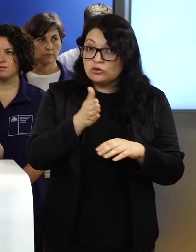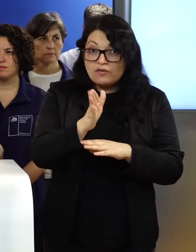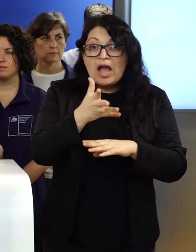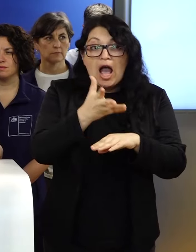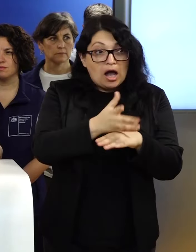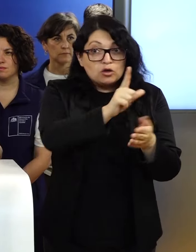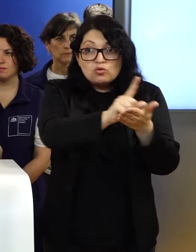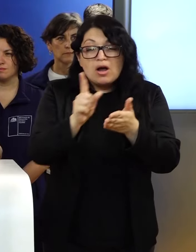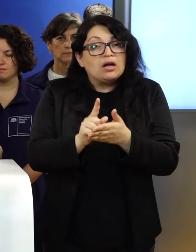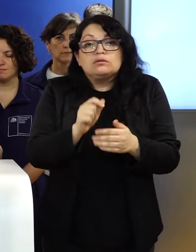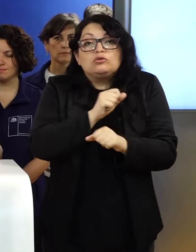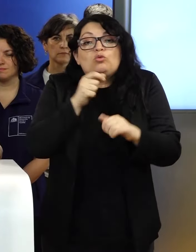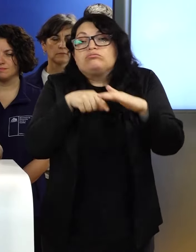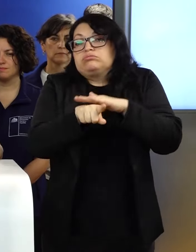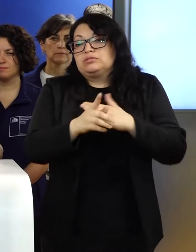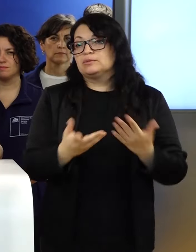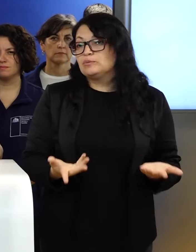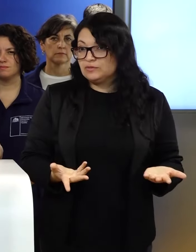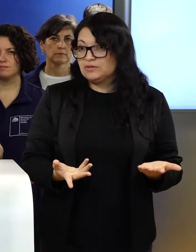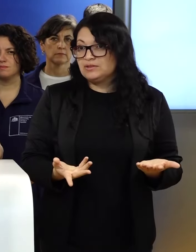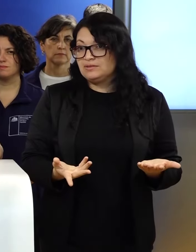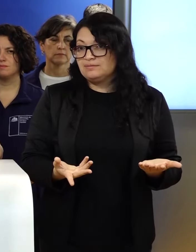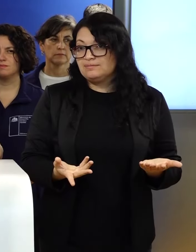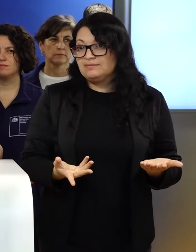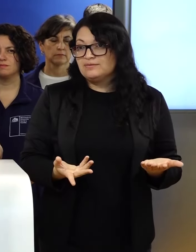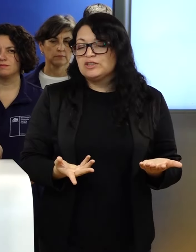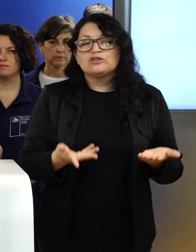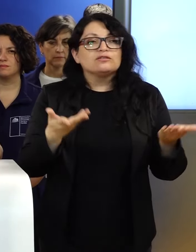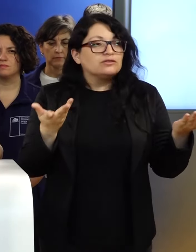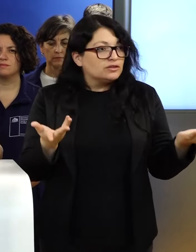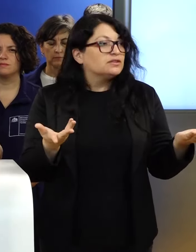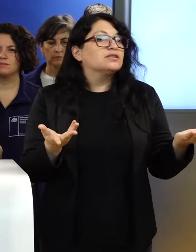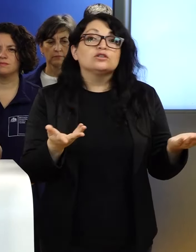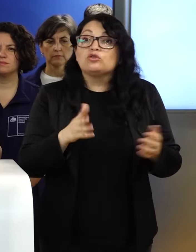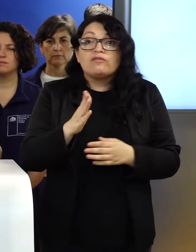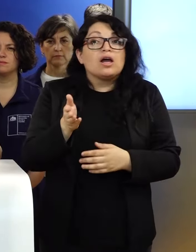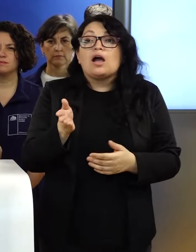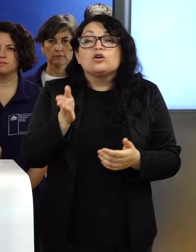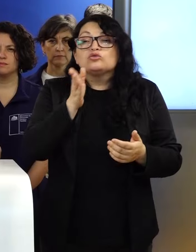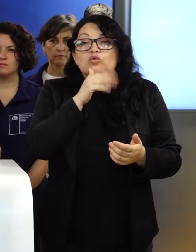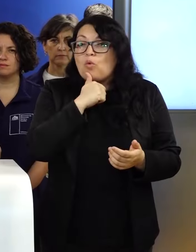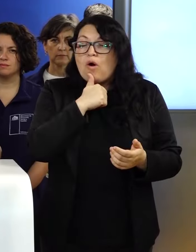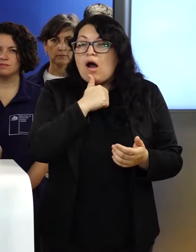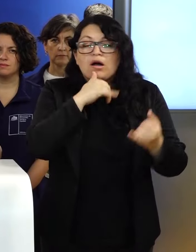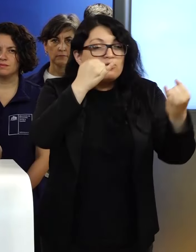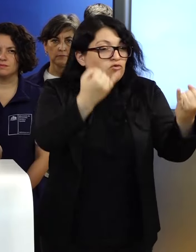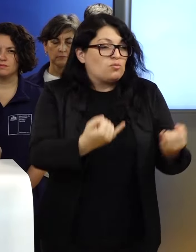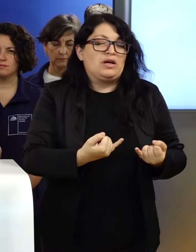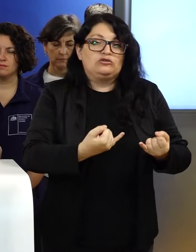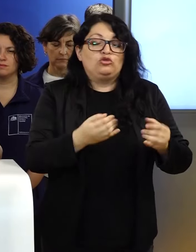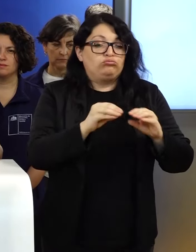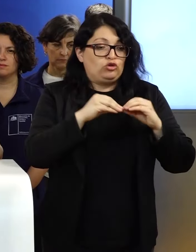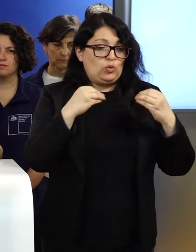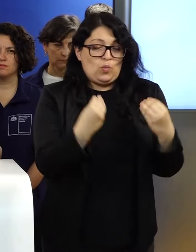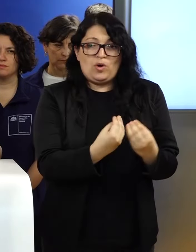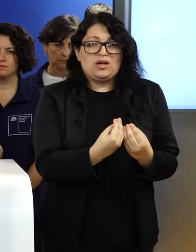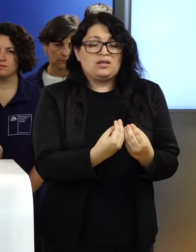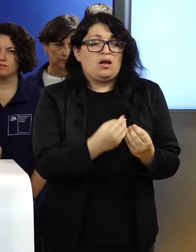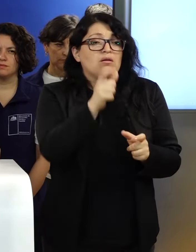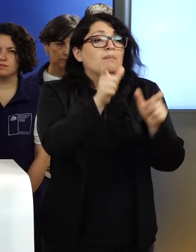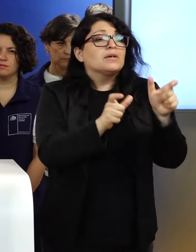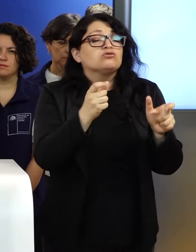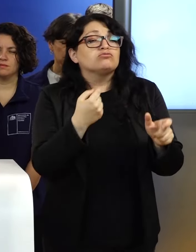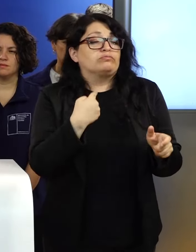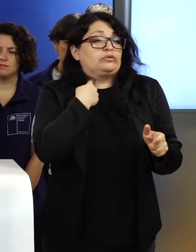territorio que no es accesible. De consecuencia, no tenemos todavía un levantamiento completo de víctimas, tampoco